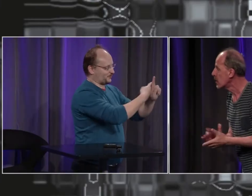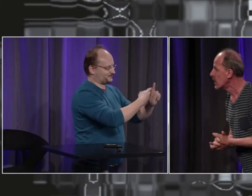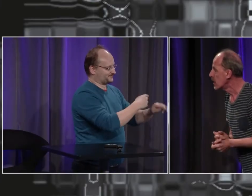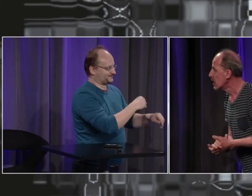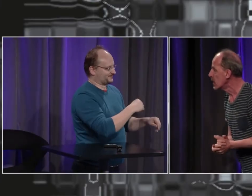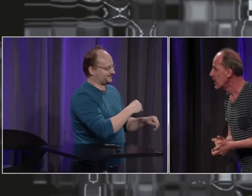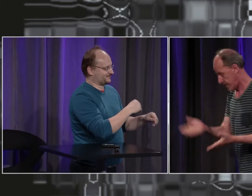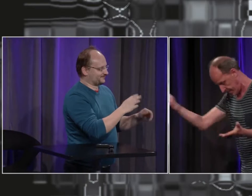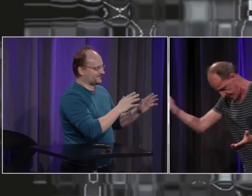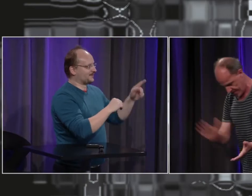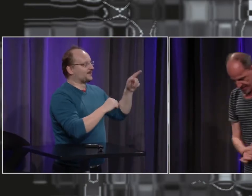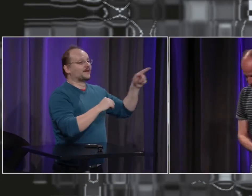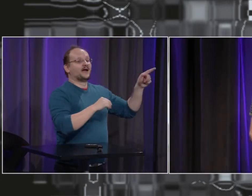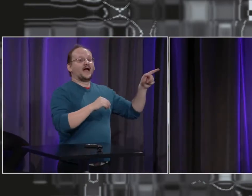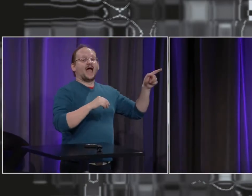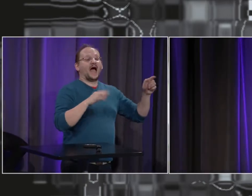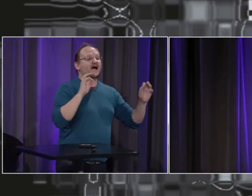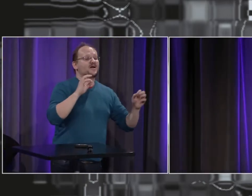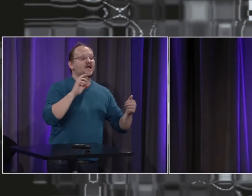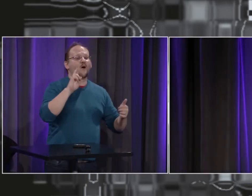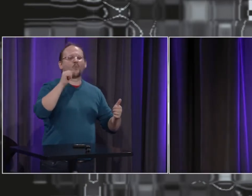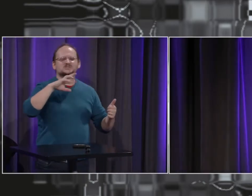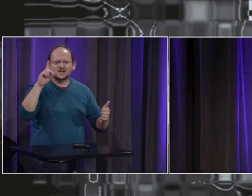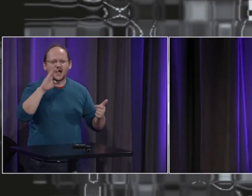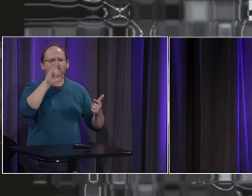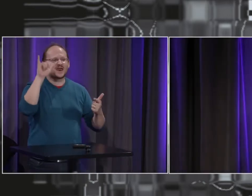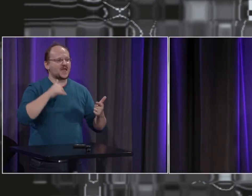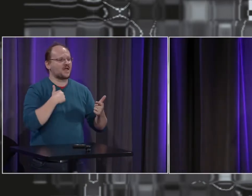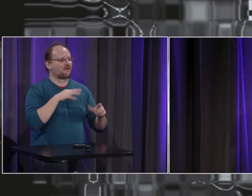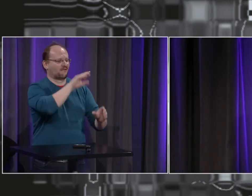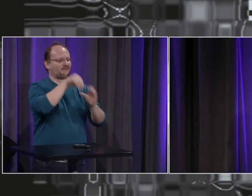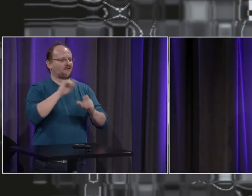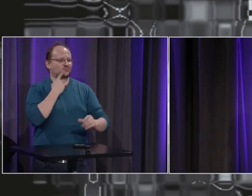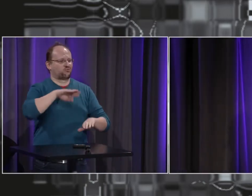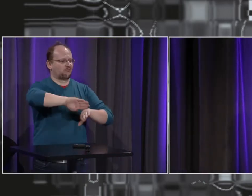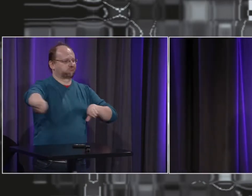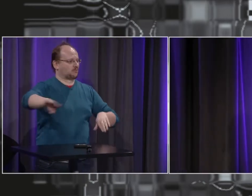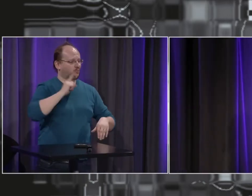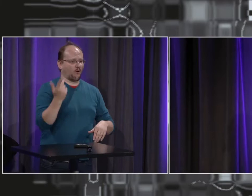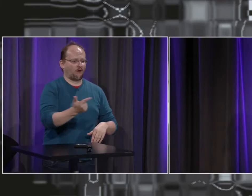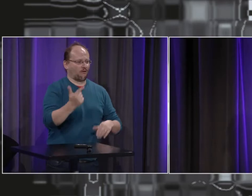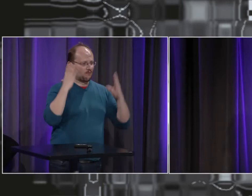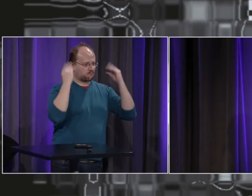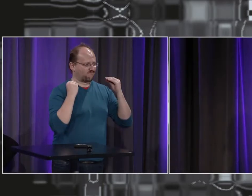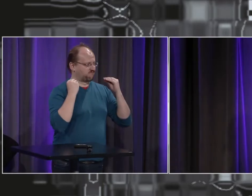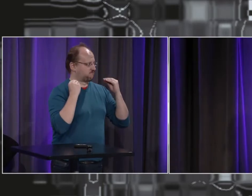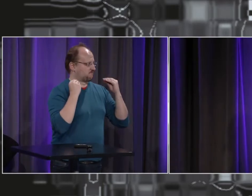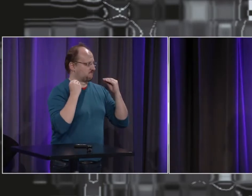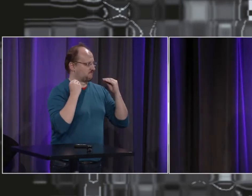Belay Jonathan et Ronsard du Belay donc en fait c'était des